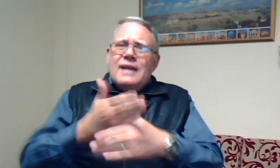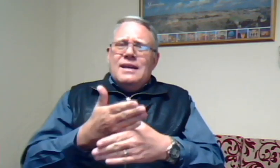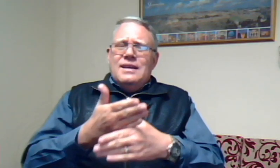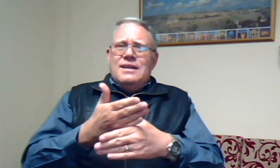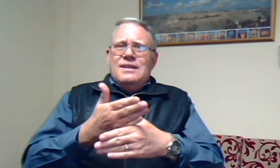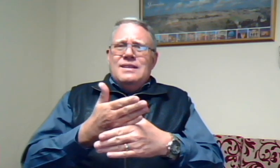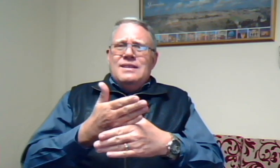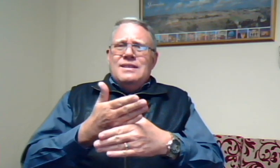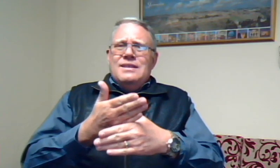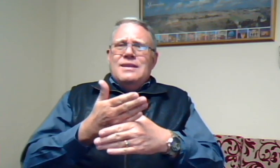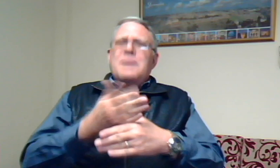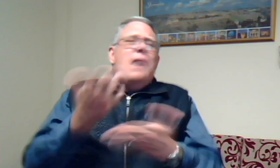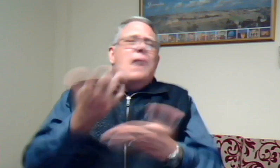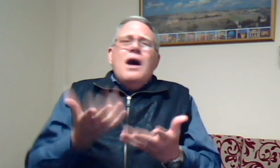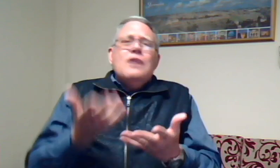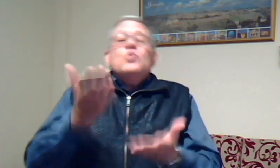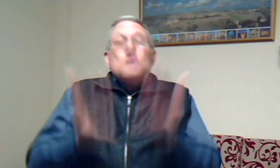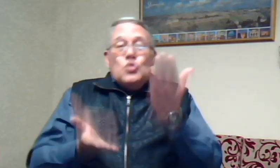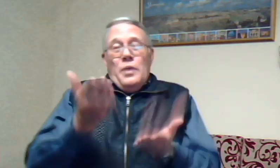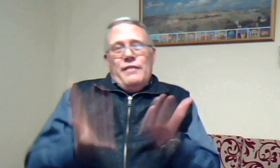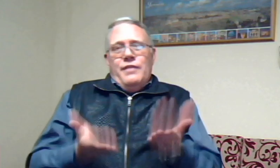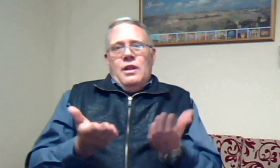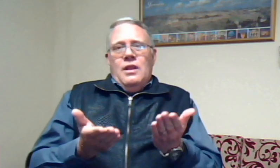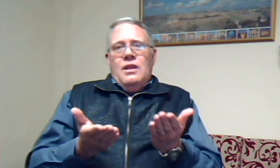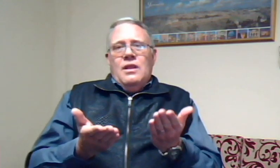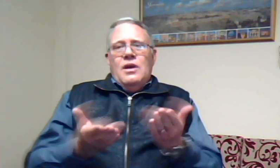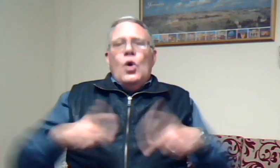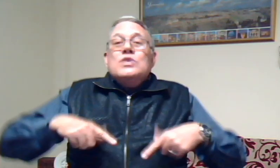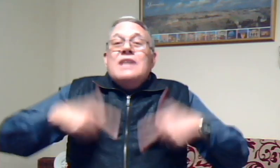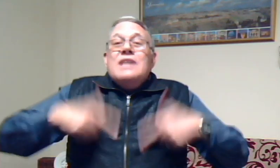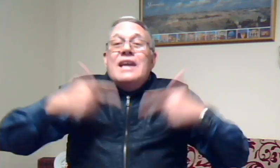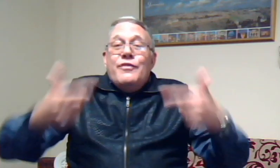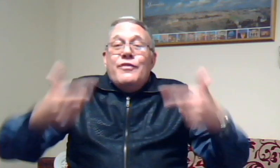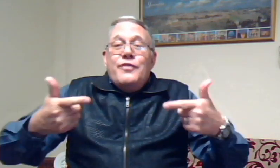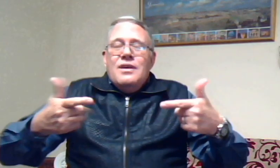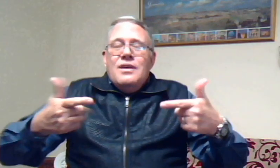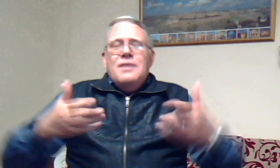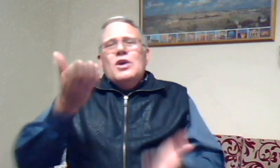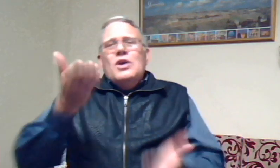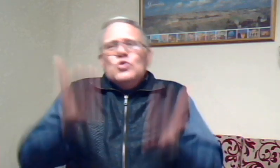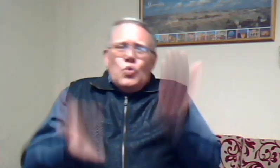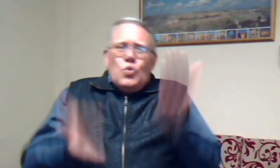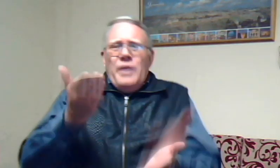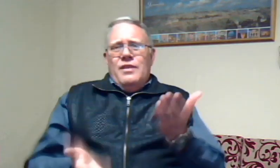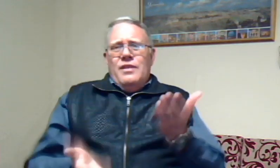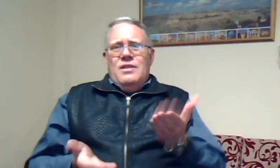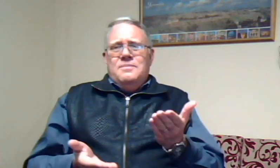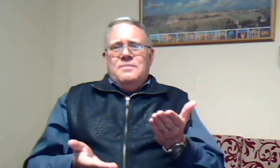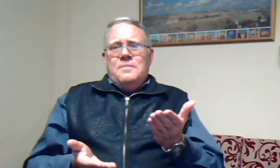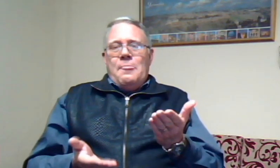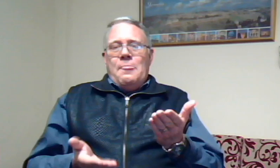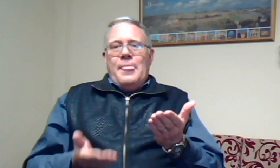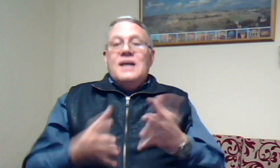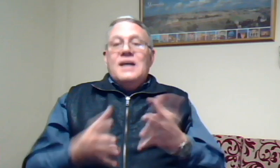maar ons twijfel ons leef maar ons twijfel die